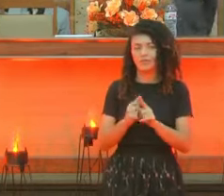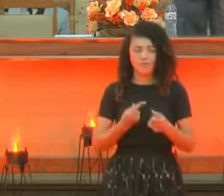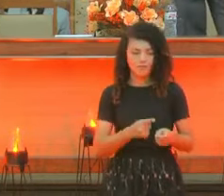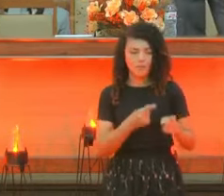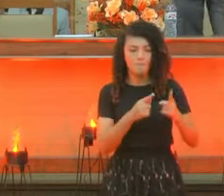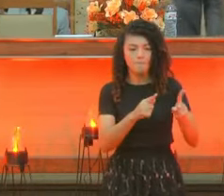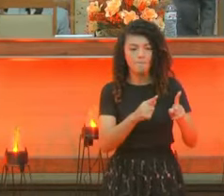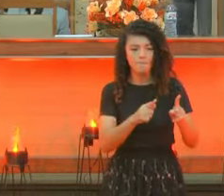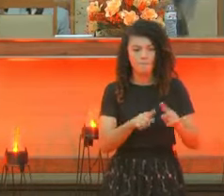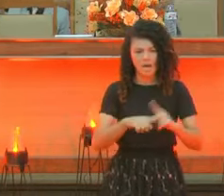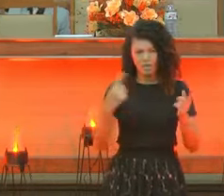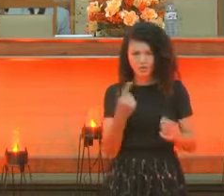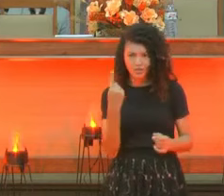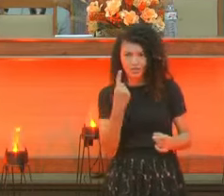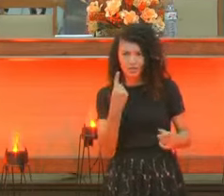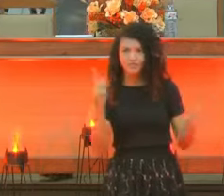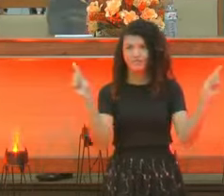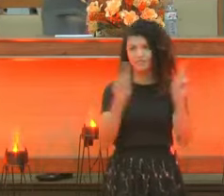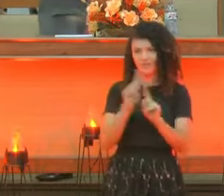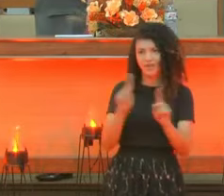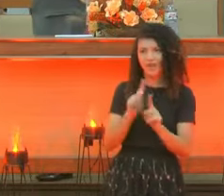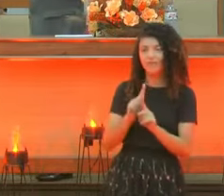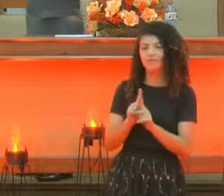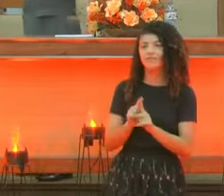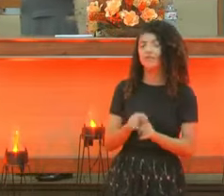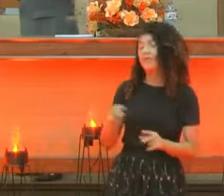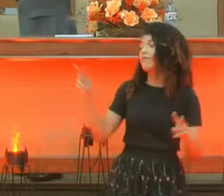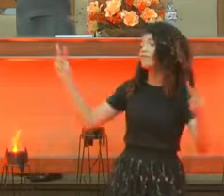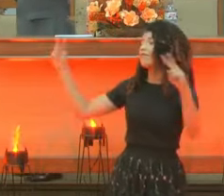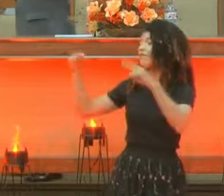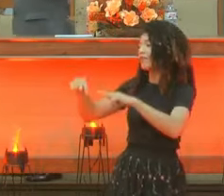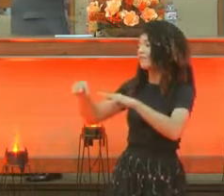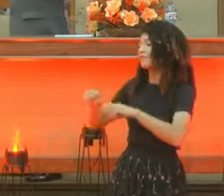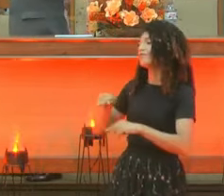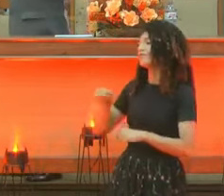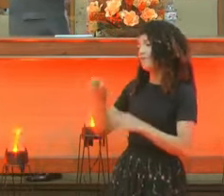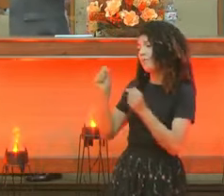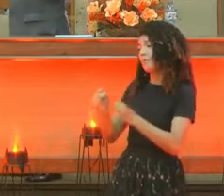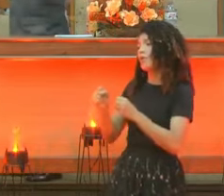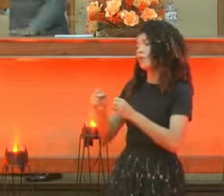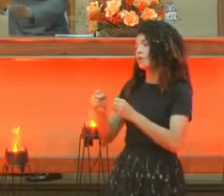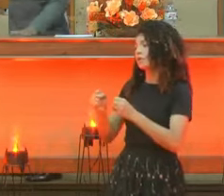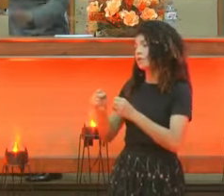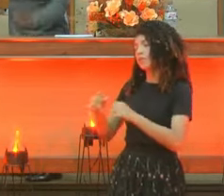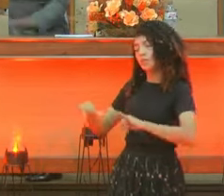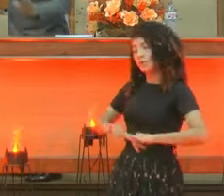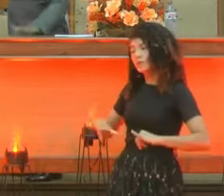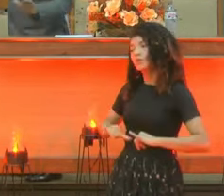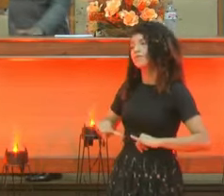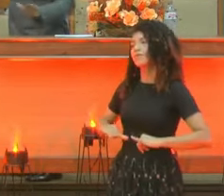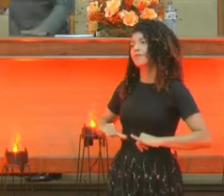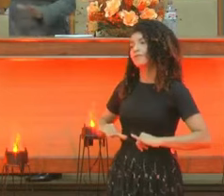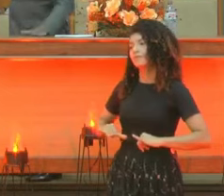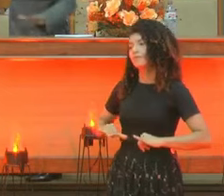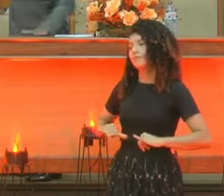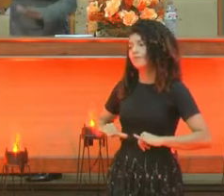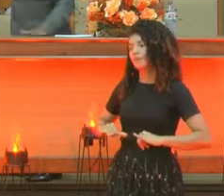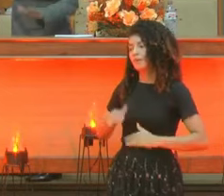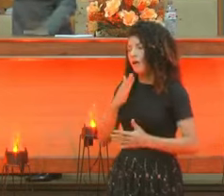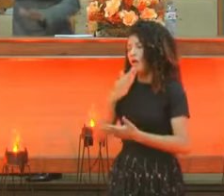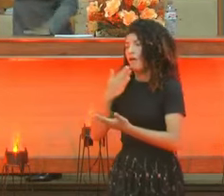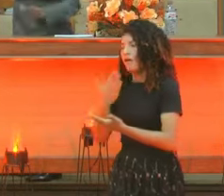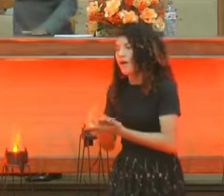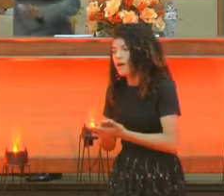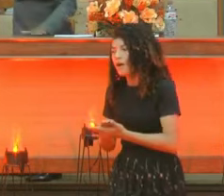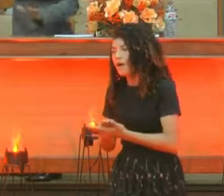Abatido. Vira para o teu irmão e diga aí. Tu pode estar. Atribulado. Diga aí para ele. Perplexo. Mas